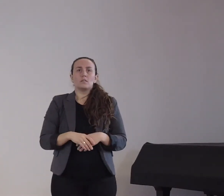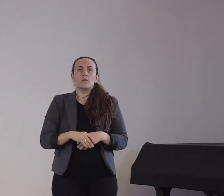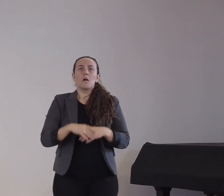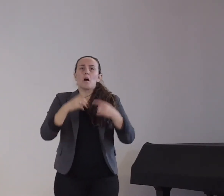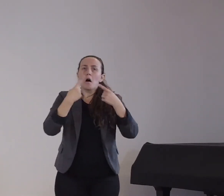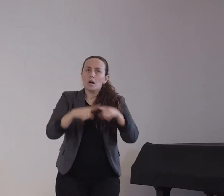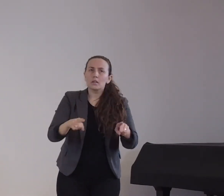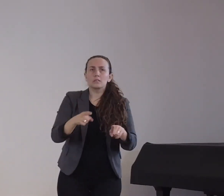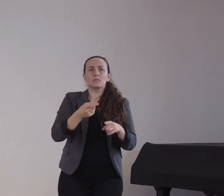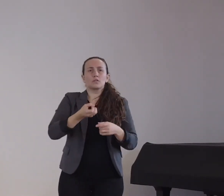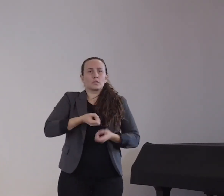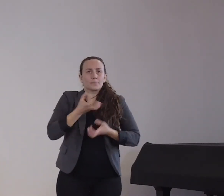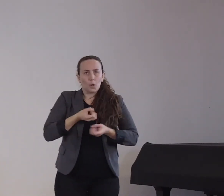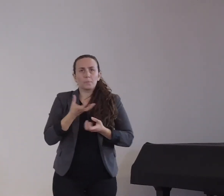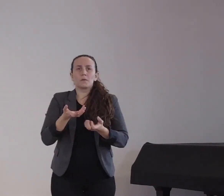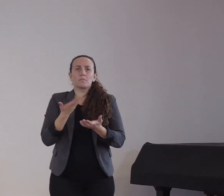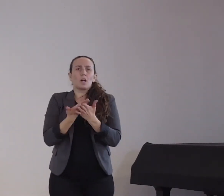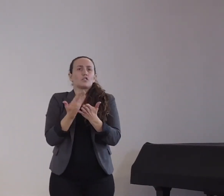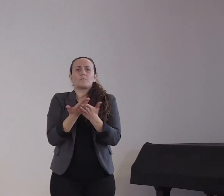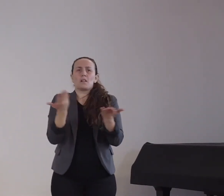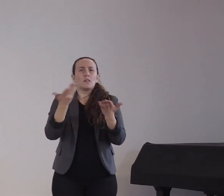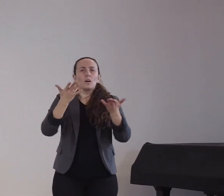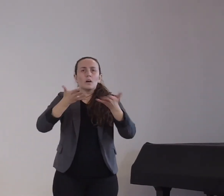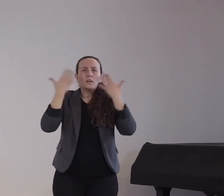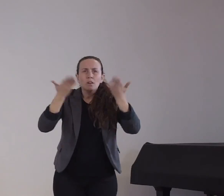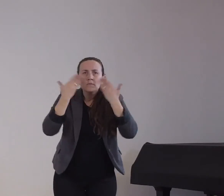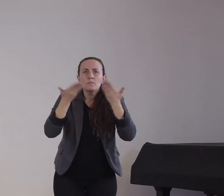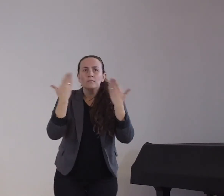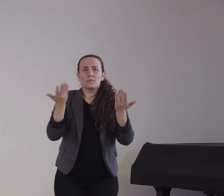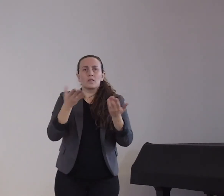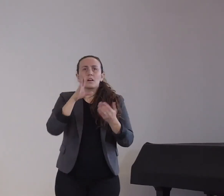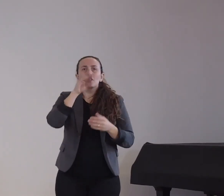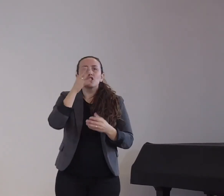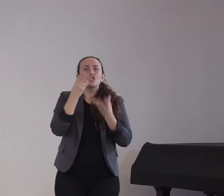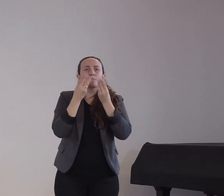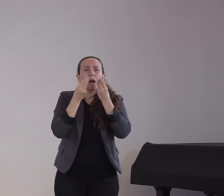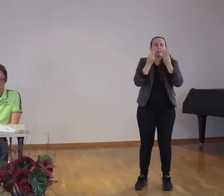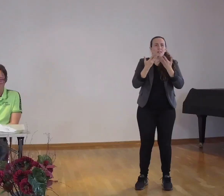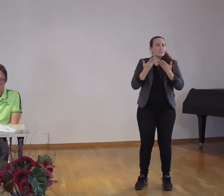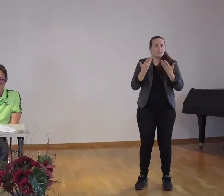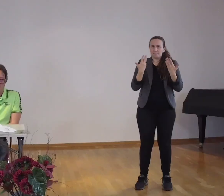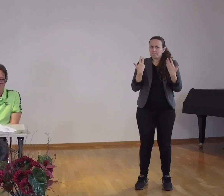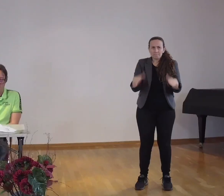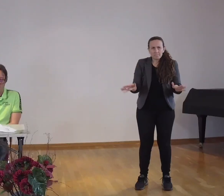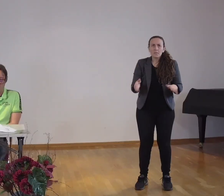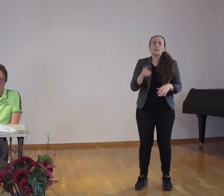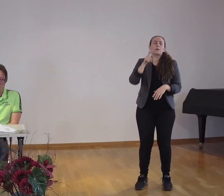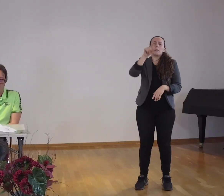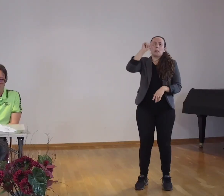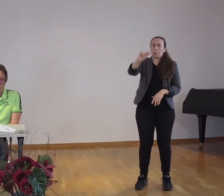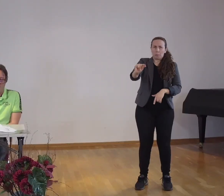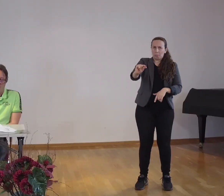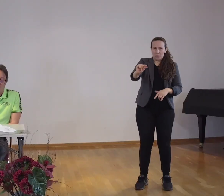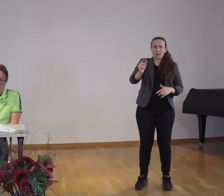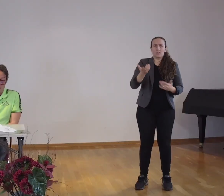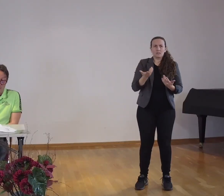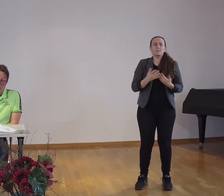und Geschmacks sind, sind deutlich seltener. So hat ungefähr jeder Fünfte so eine Störung. Es gibt aber